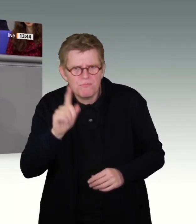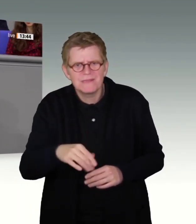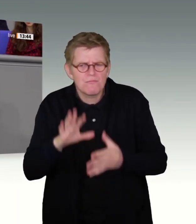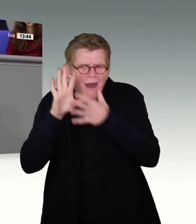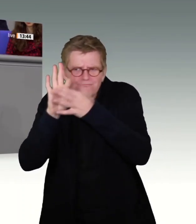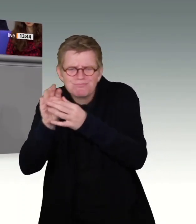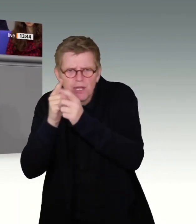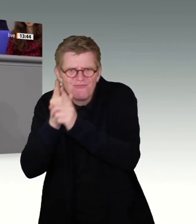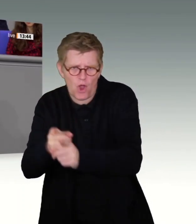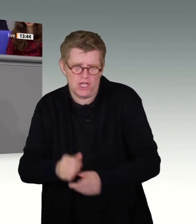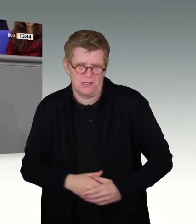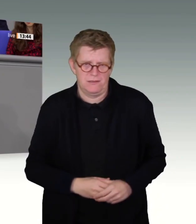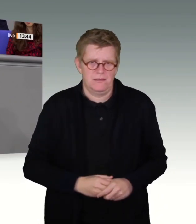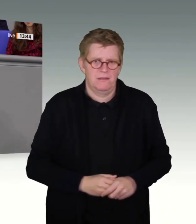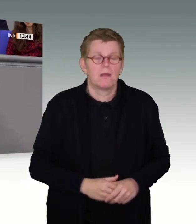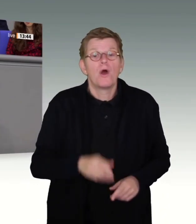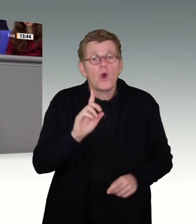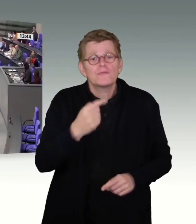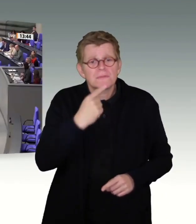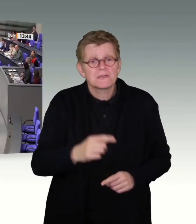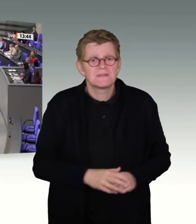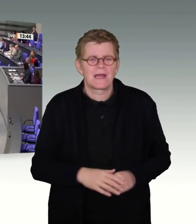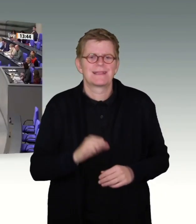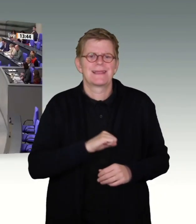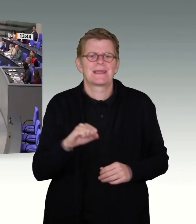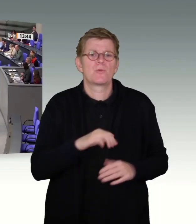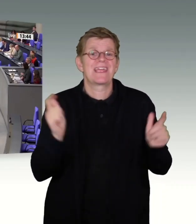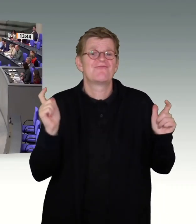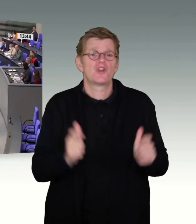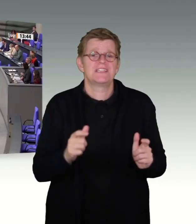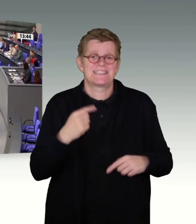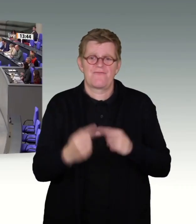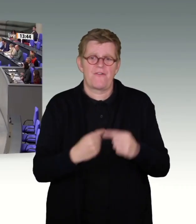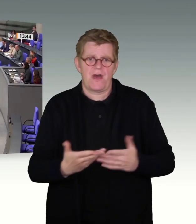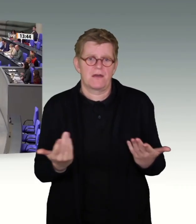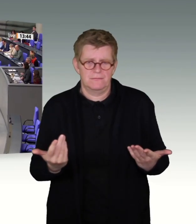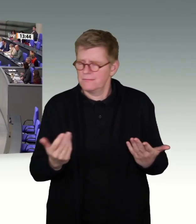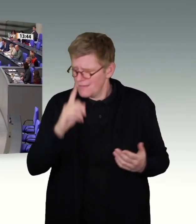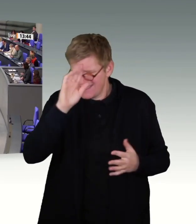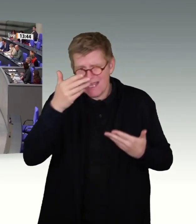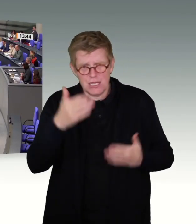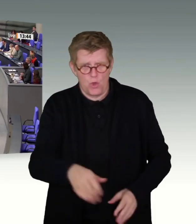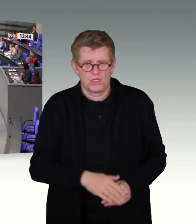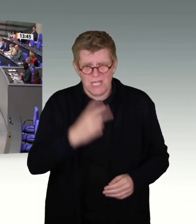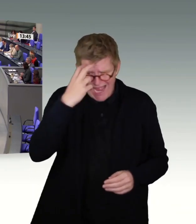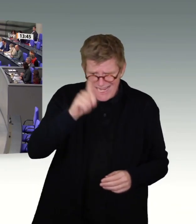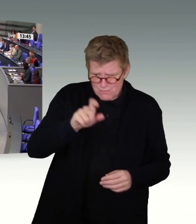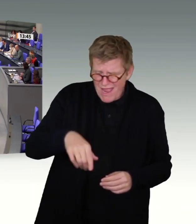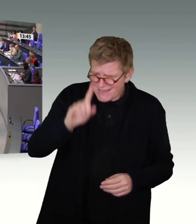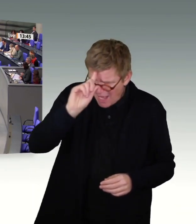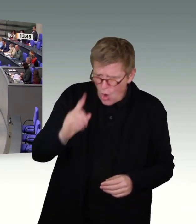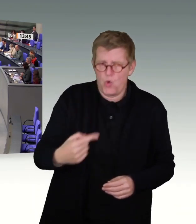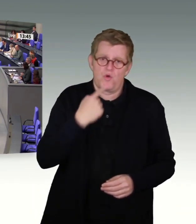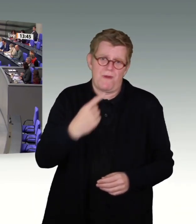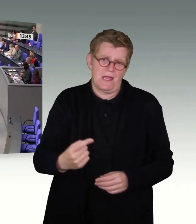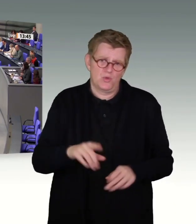Und das ist angesprochen worden. Der Quick-Freeze-Verfahren macht doch überhaupt keinen Sinn. Das sagen die Experten ebenfalls. Sie wollen